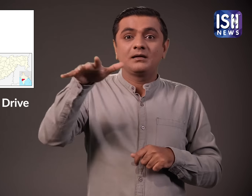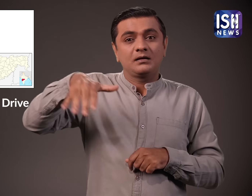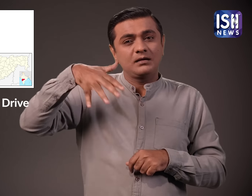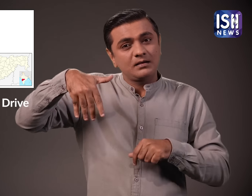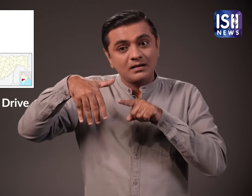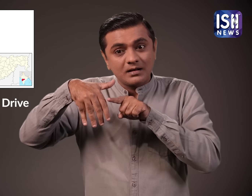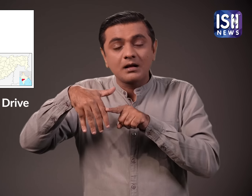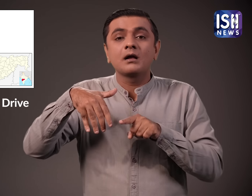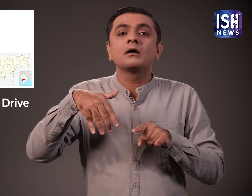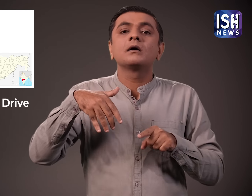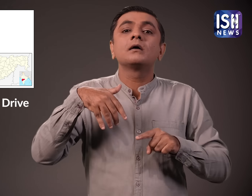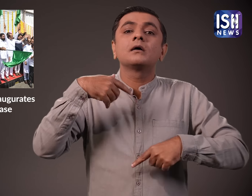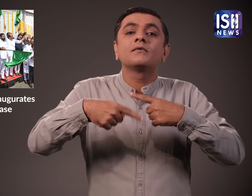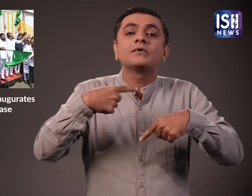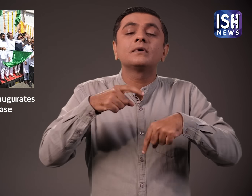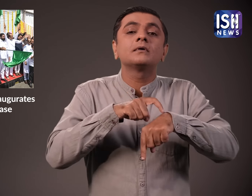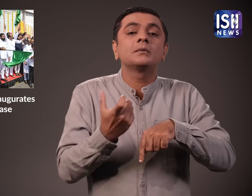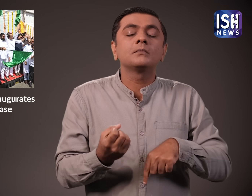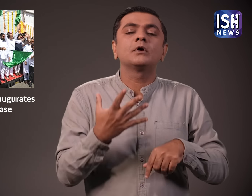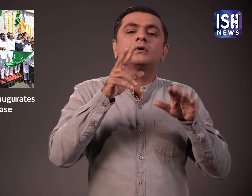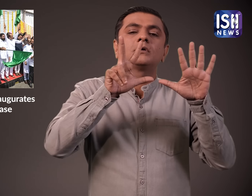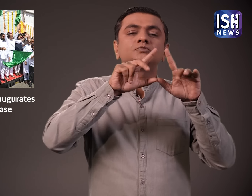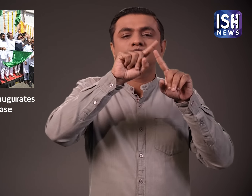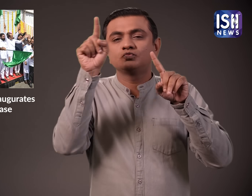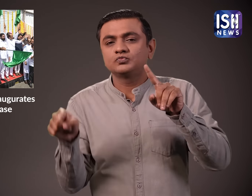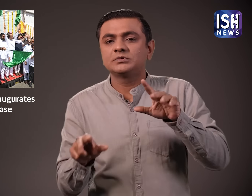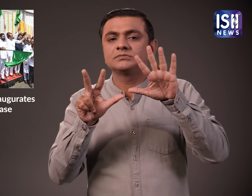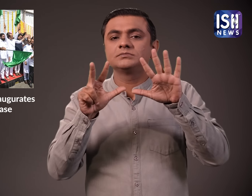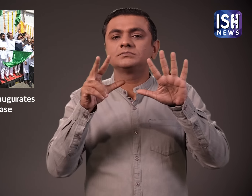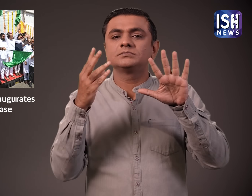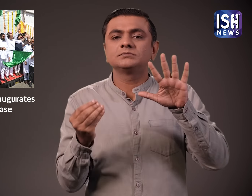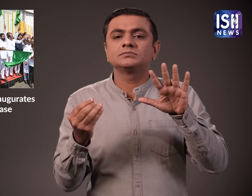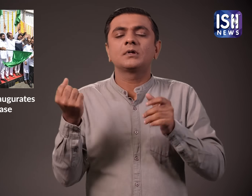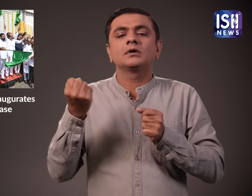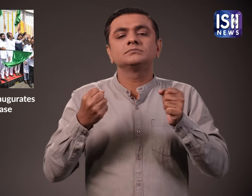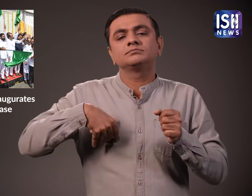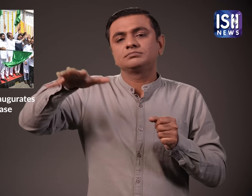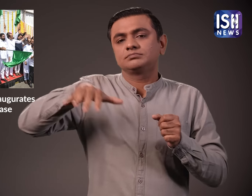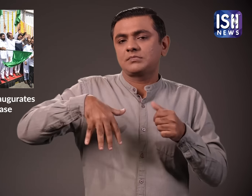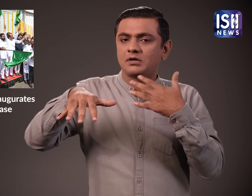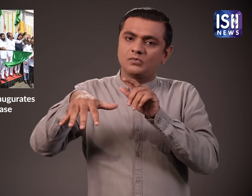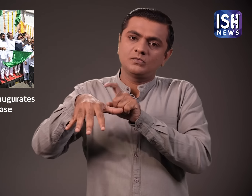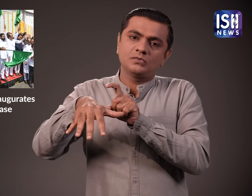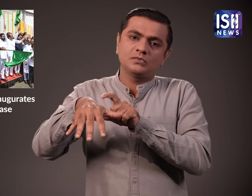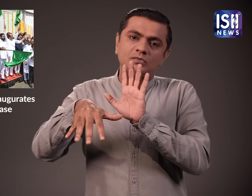बनाई जा रही है तट्य सड़क सुभ आठ बजे से